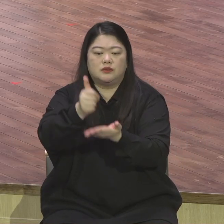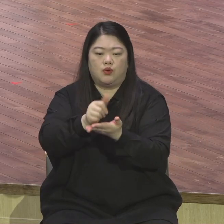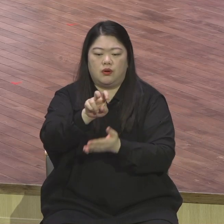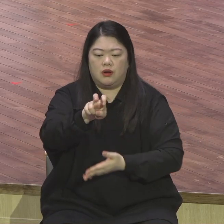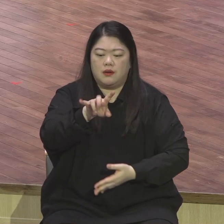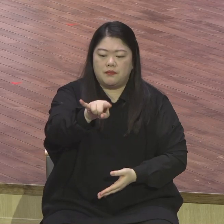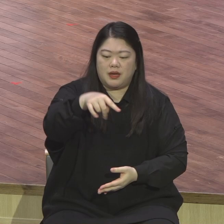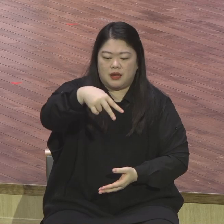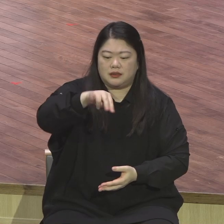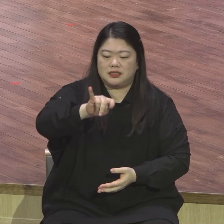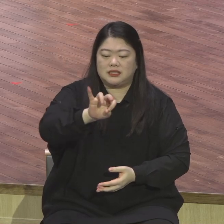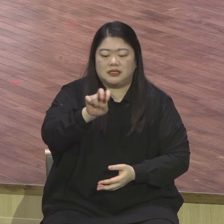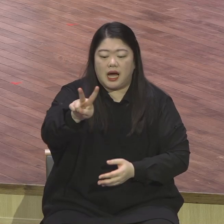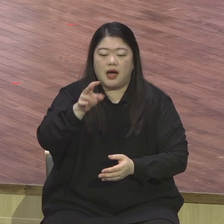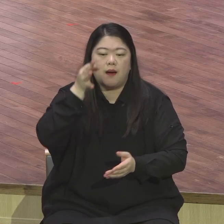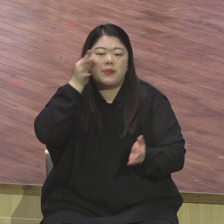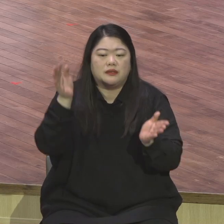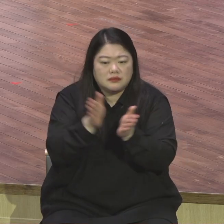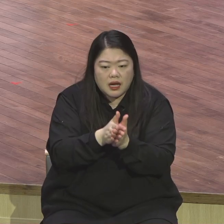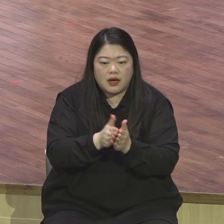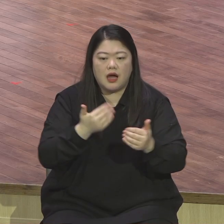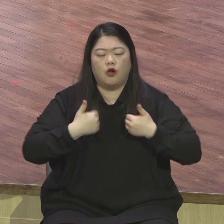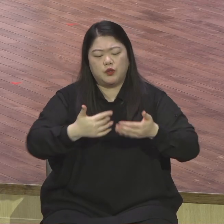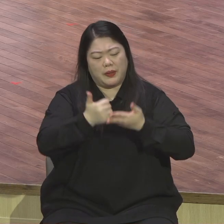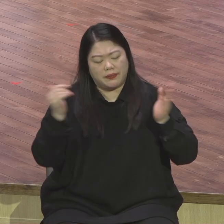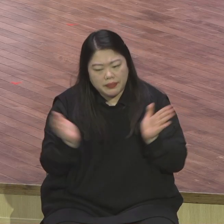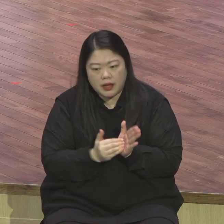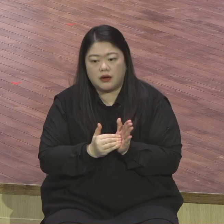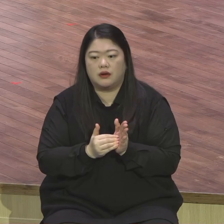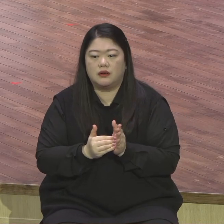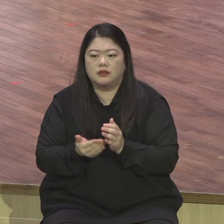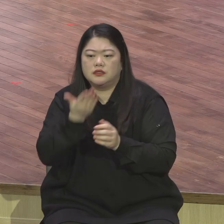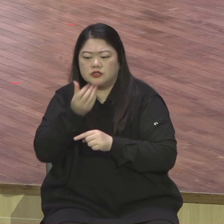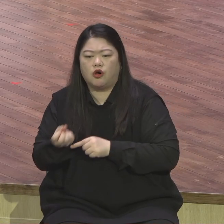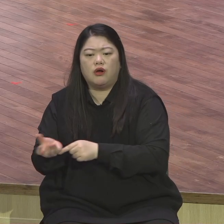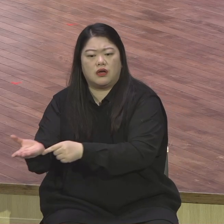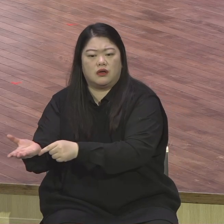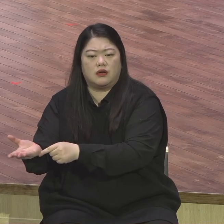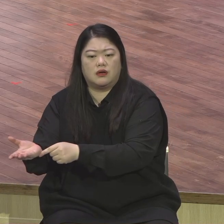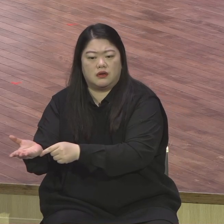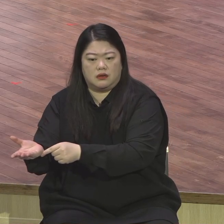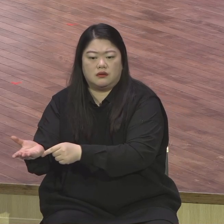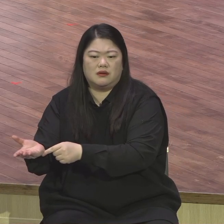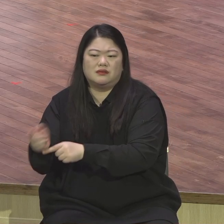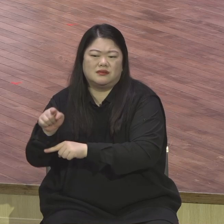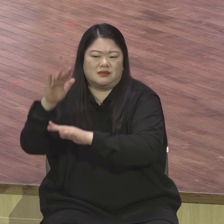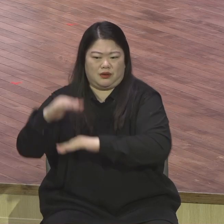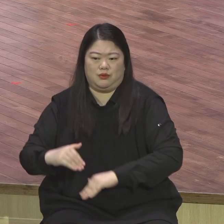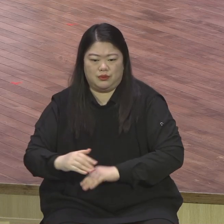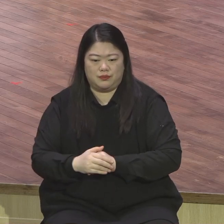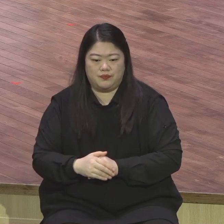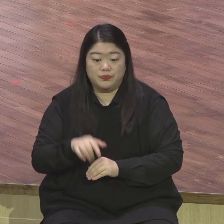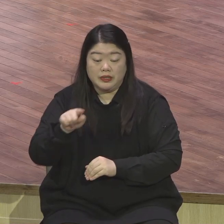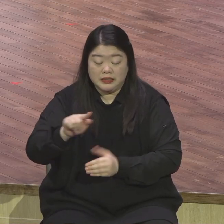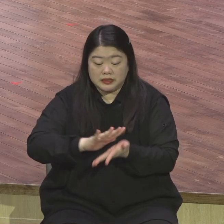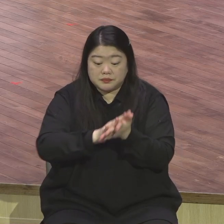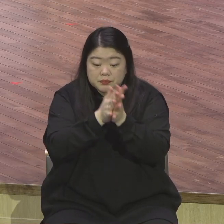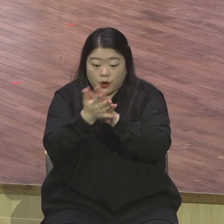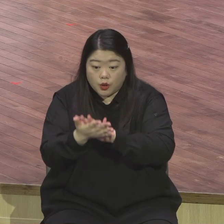영광스러운 미래를 바라보면서 현장의 변화에 주도자들로 당당히 서시기를 제모로 축복합니다